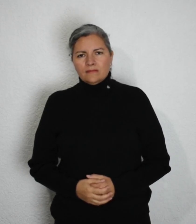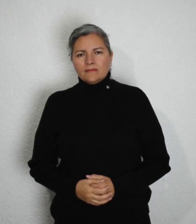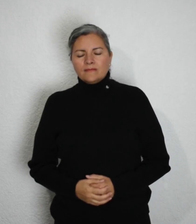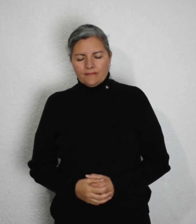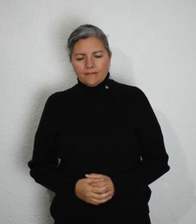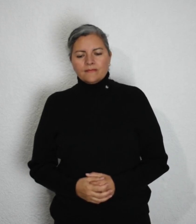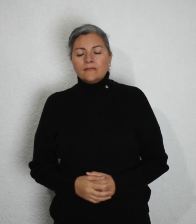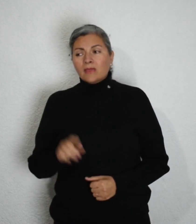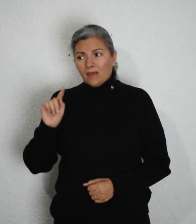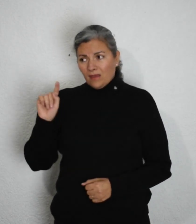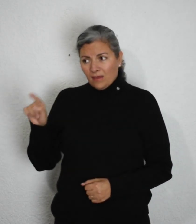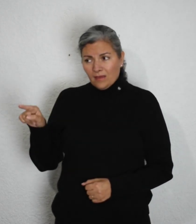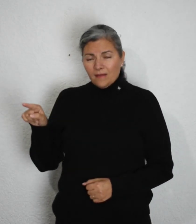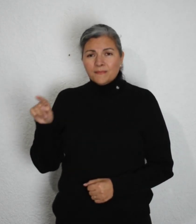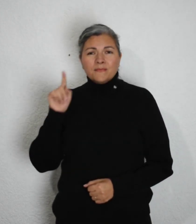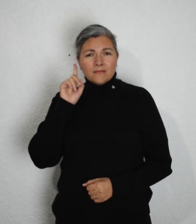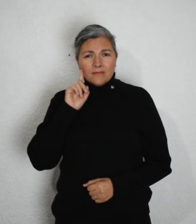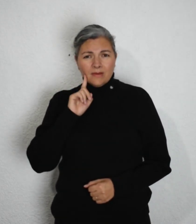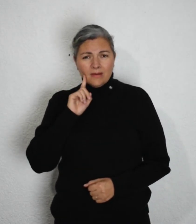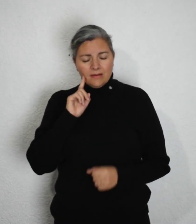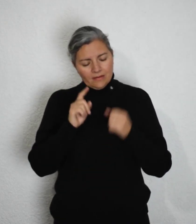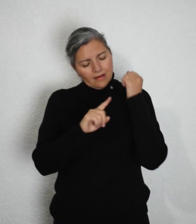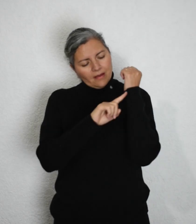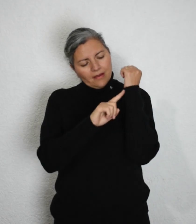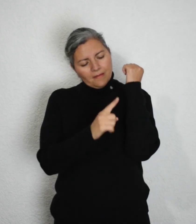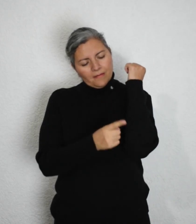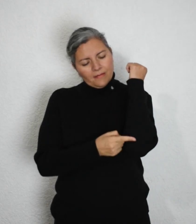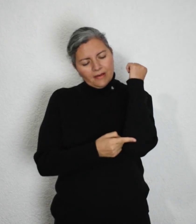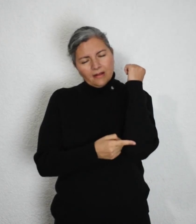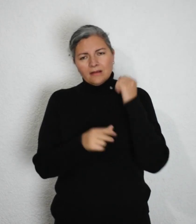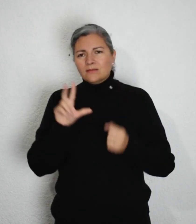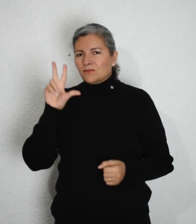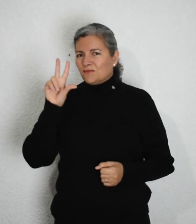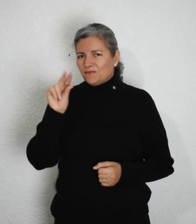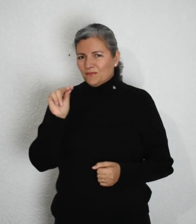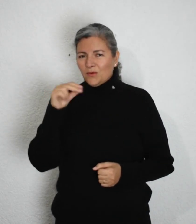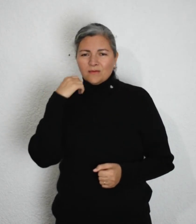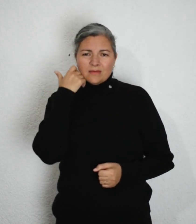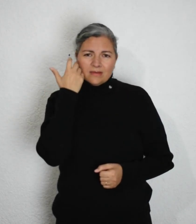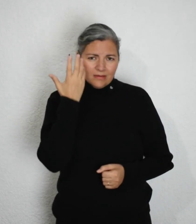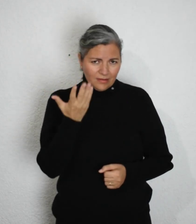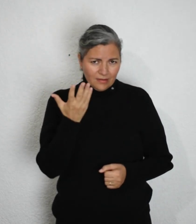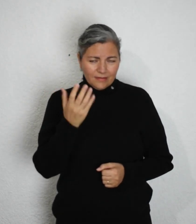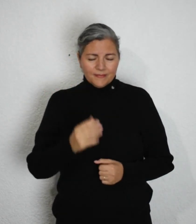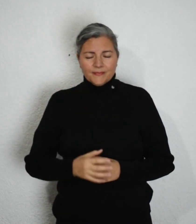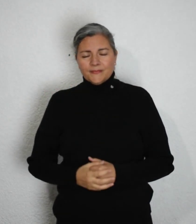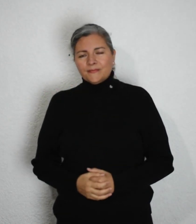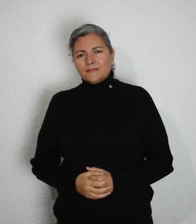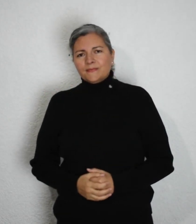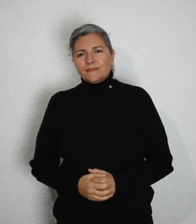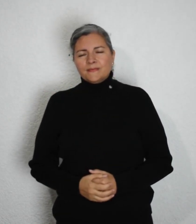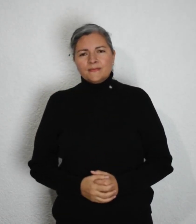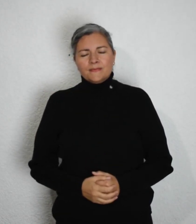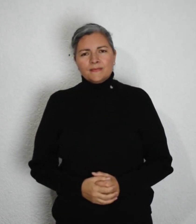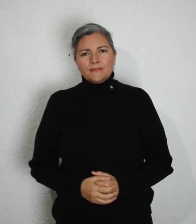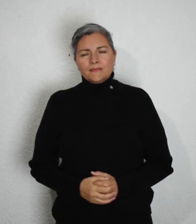embarazo,